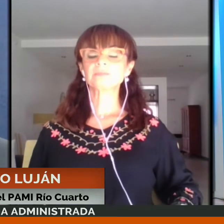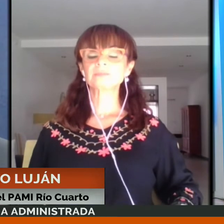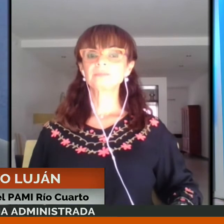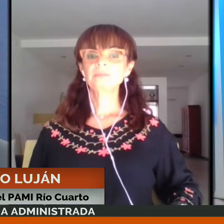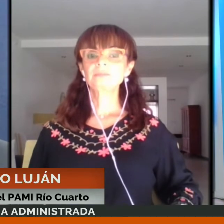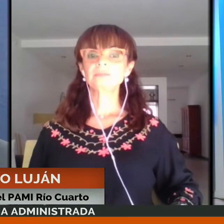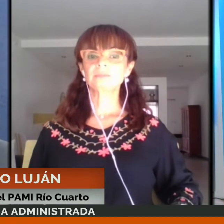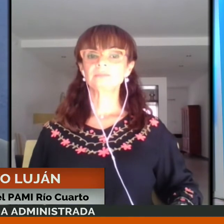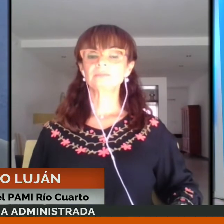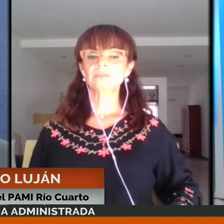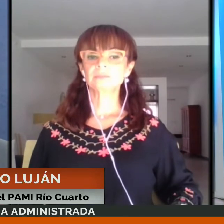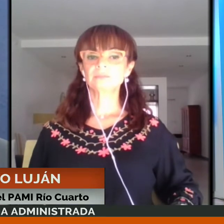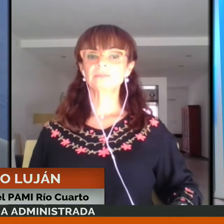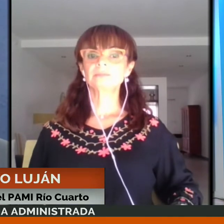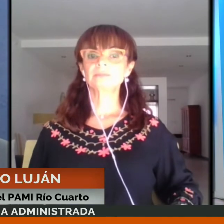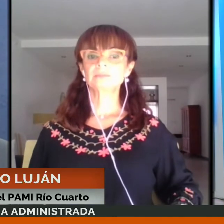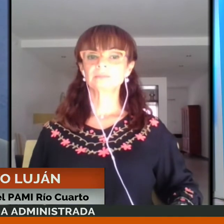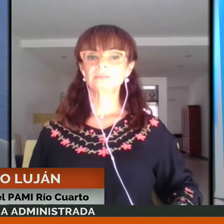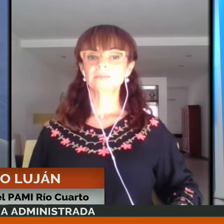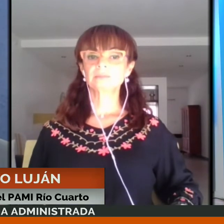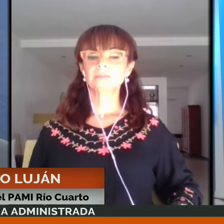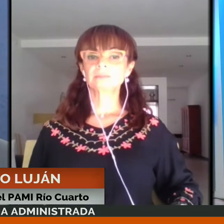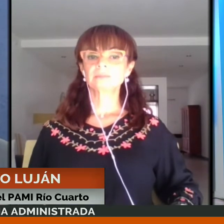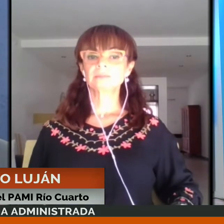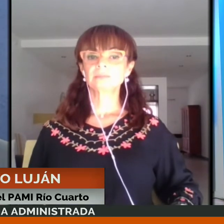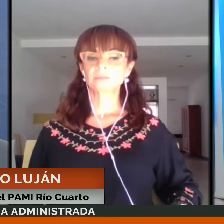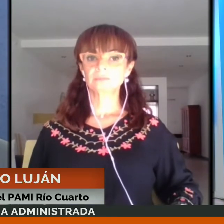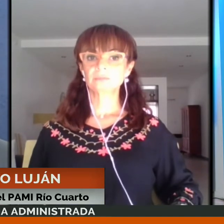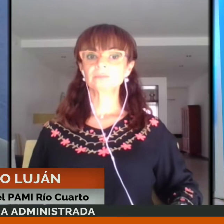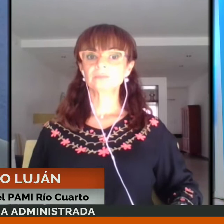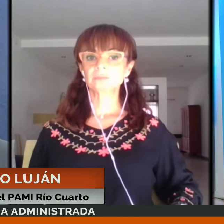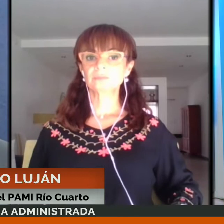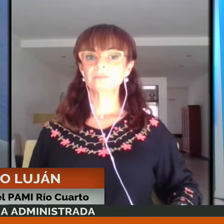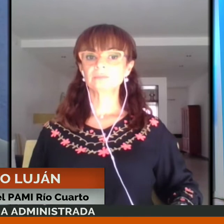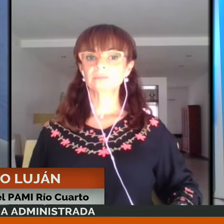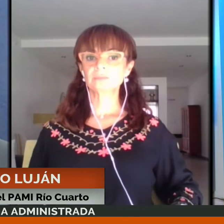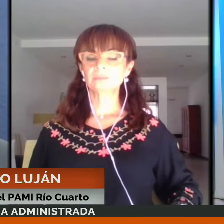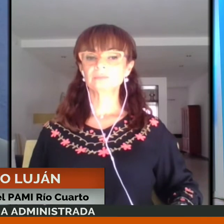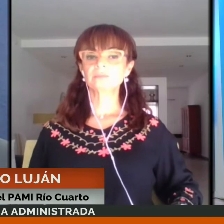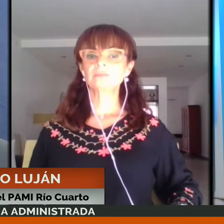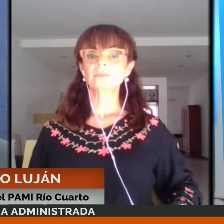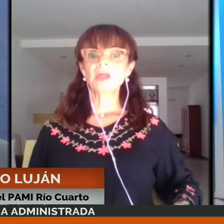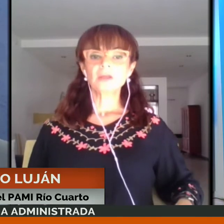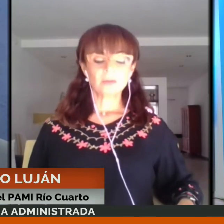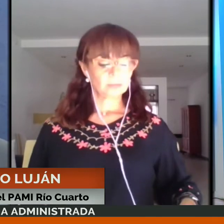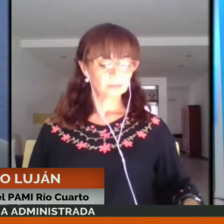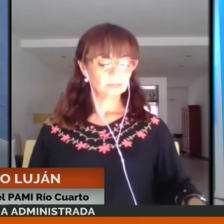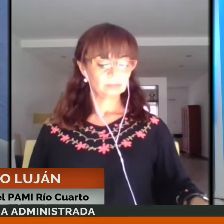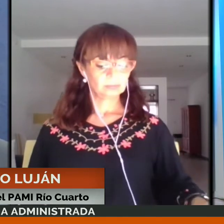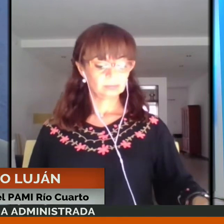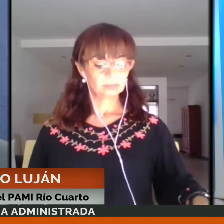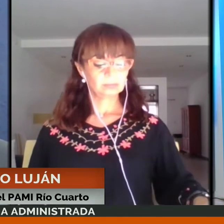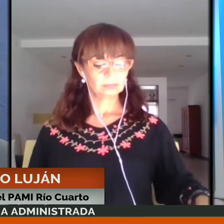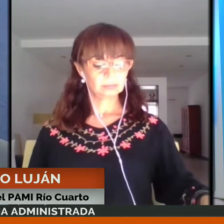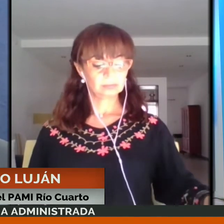con concientización, pero sobre todo las cosas se logra con un Estado presente que los acompañe. Porque si no, la sensación de soledad se